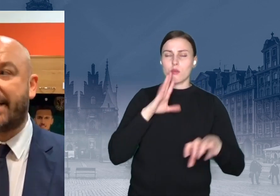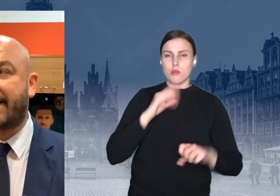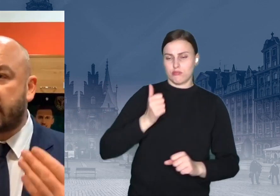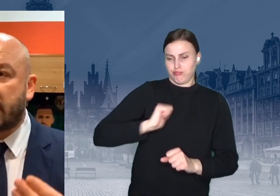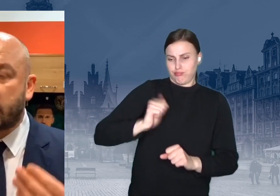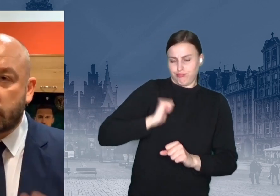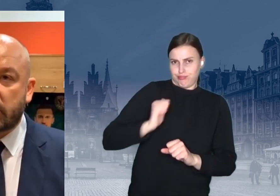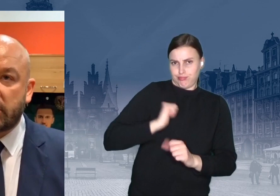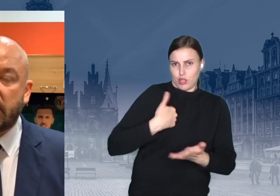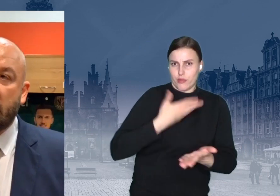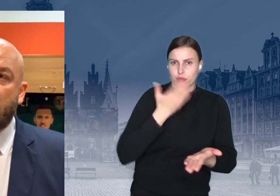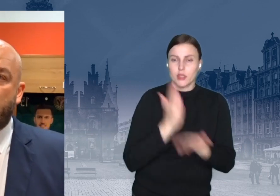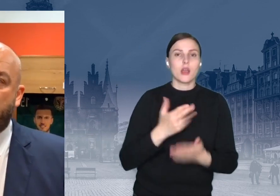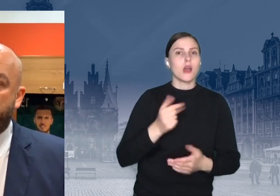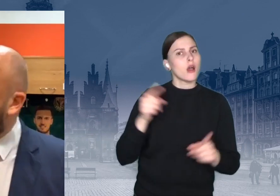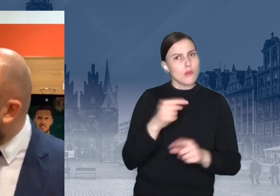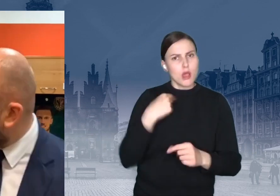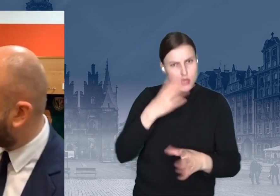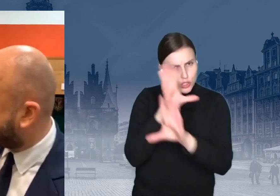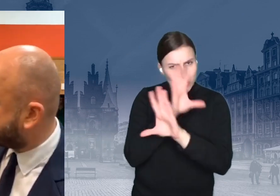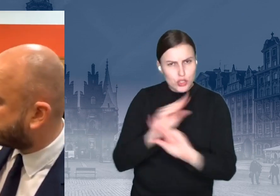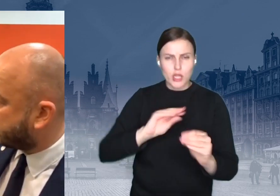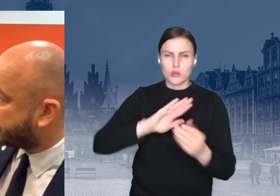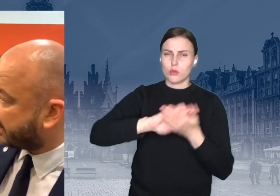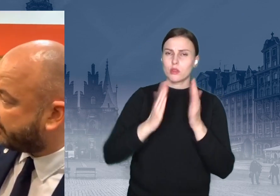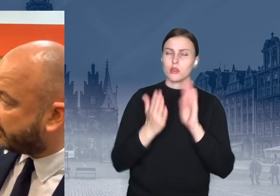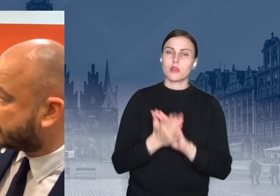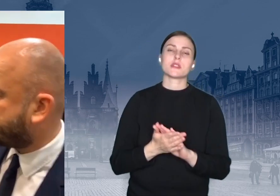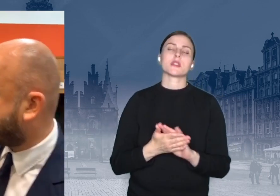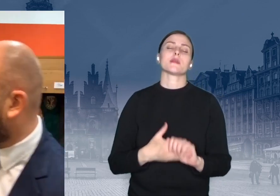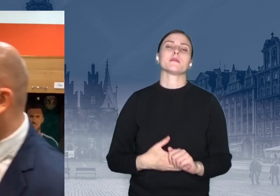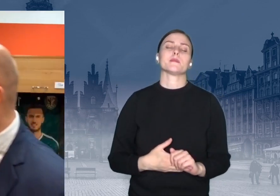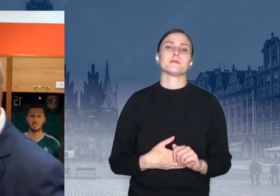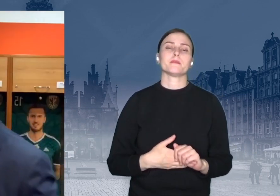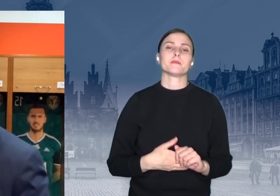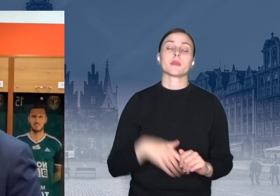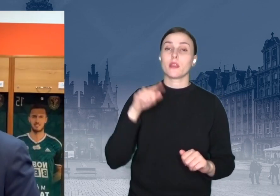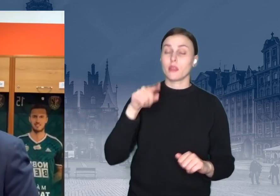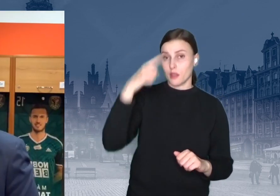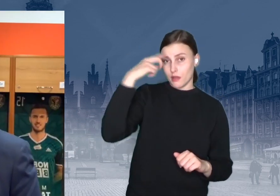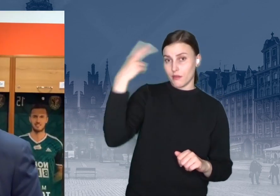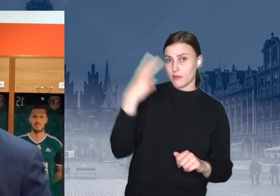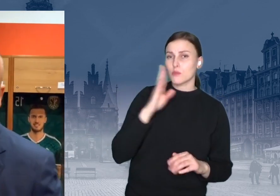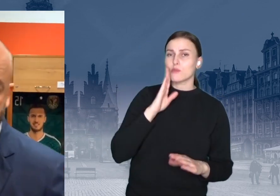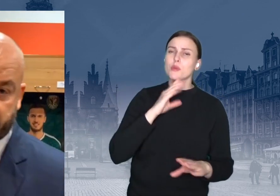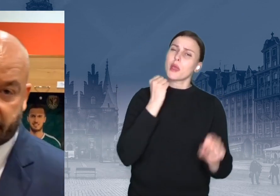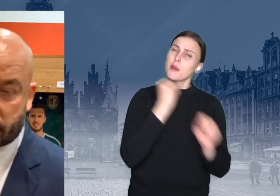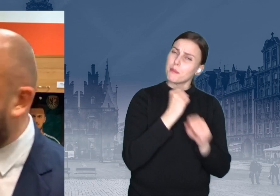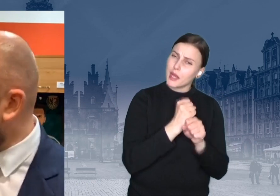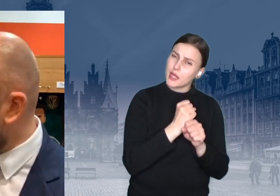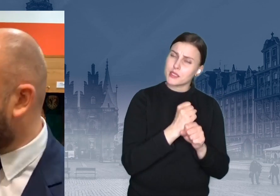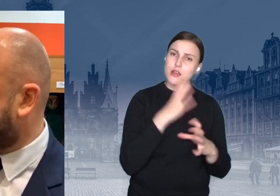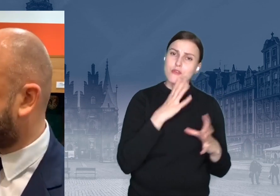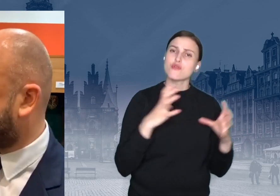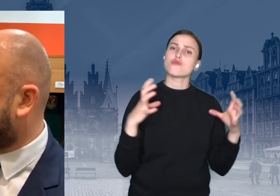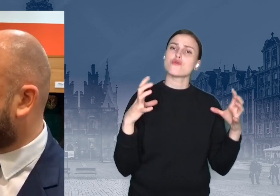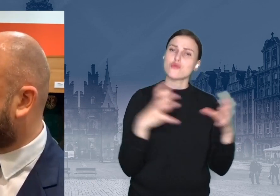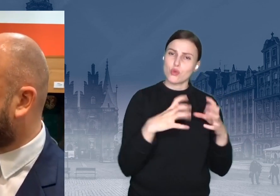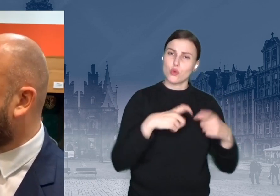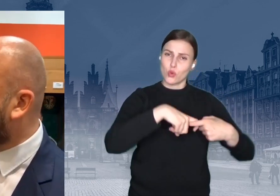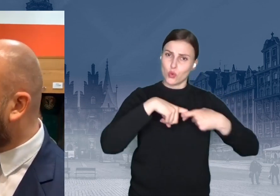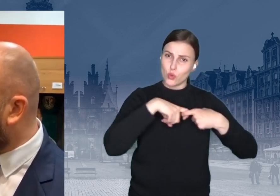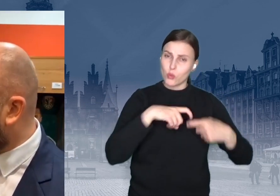którzy, no właśnie, bo ta filozofia pracy klubu, to jest także nasza filozofia, tutaj nasza miejska filozofia, ta